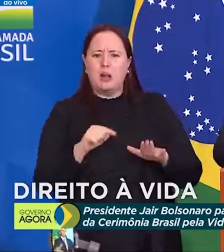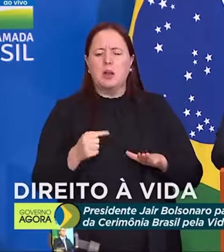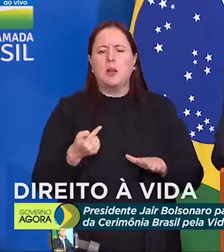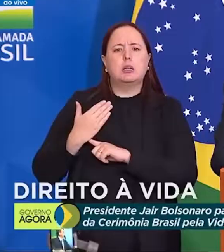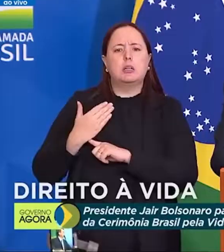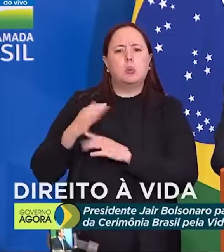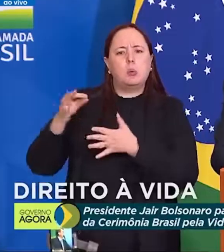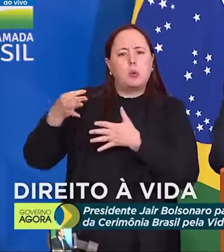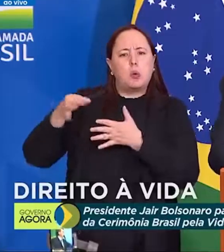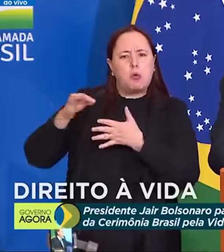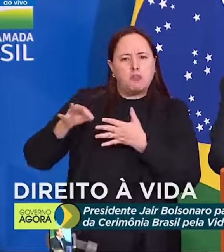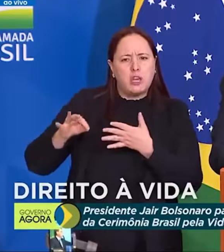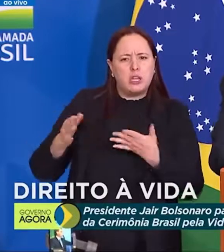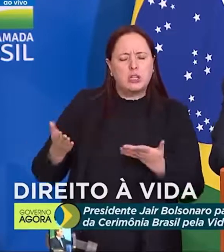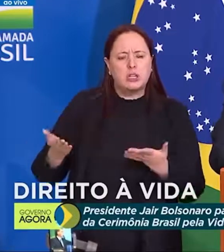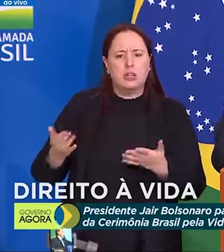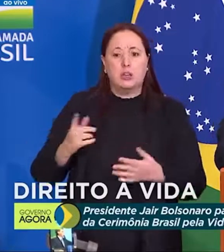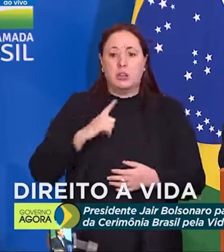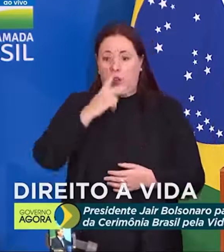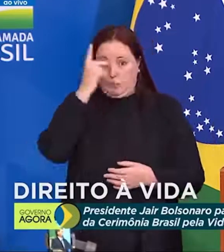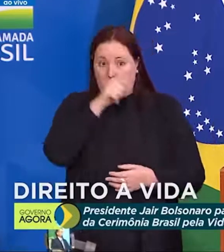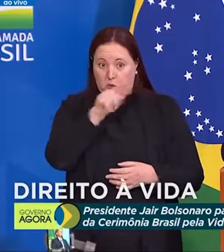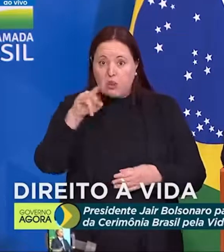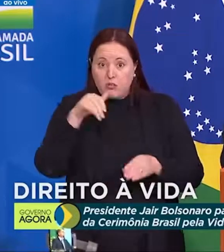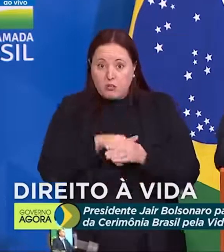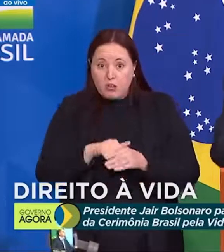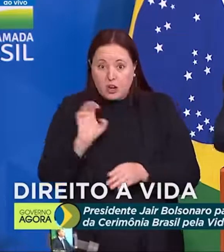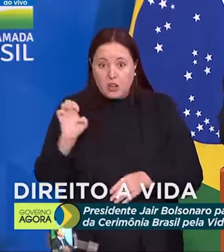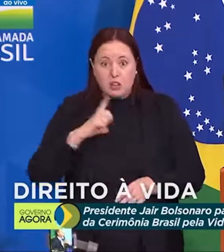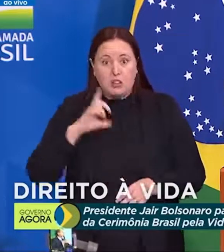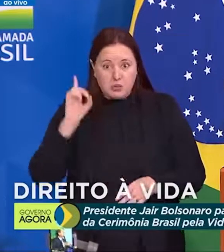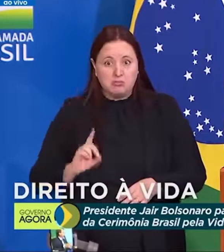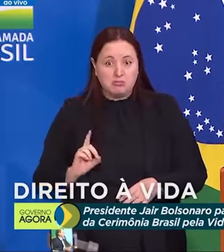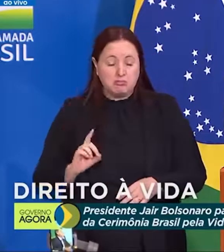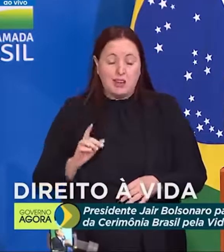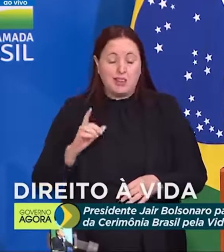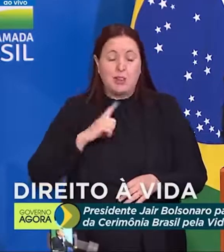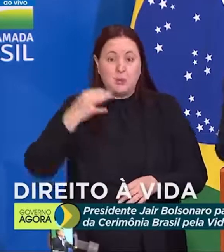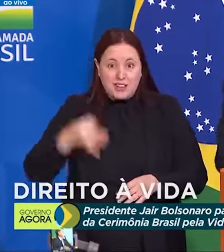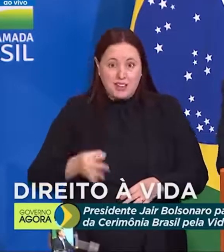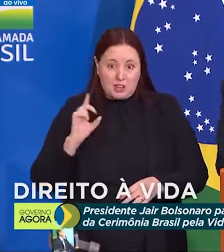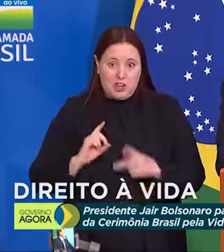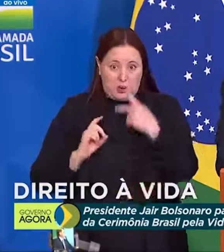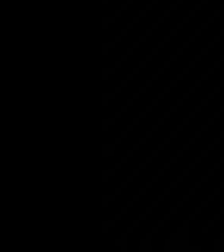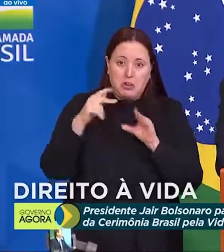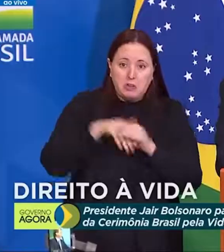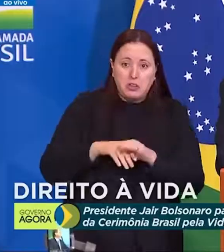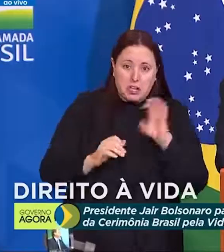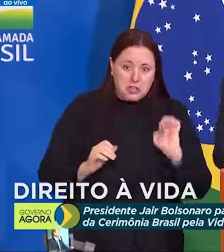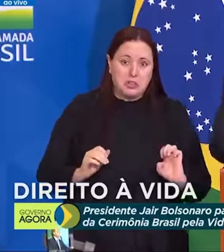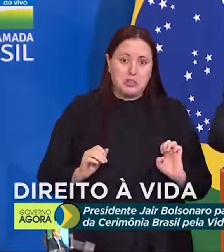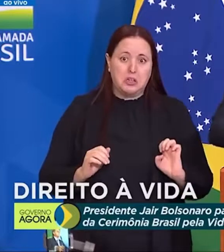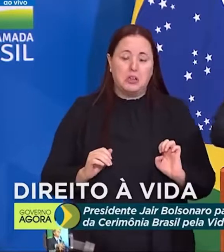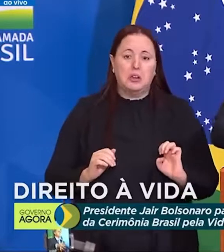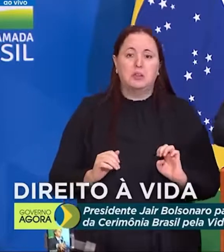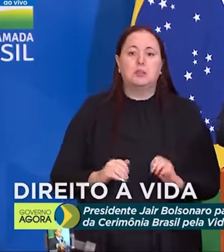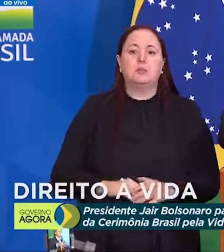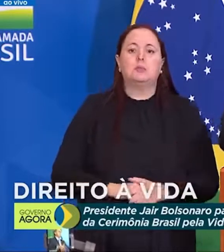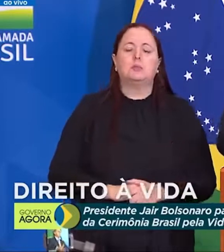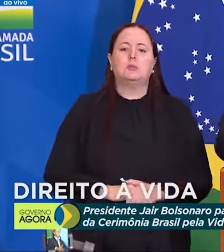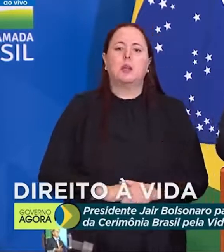o VAR? Aqui tem gente que vai votar na esquerda, tenho certeza disso, é um direito teu, parabéns. Mas,